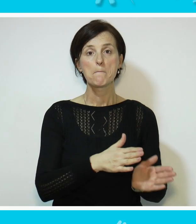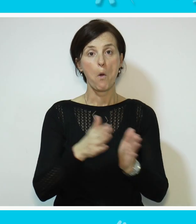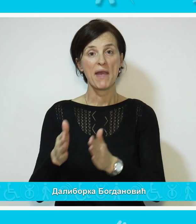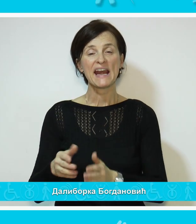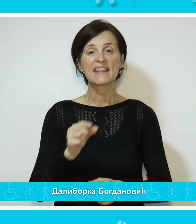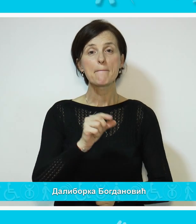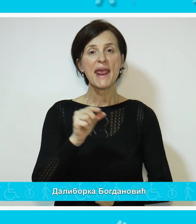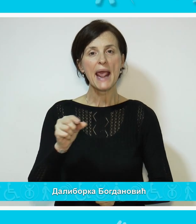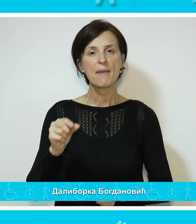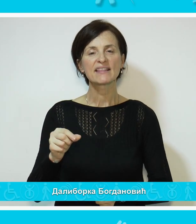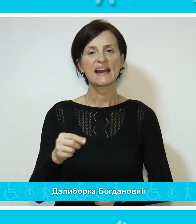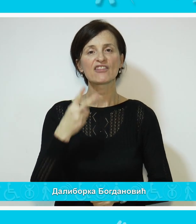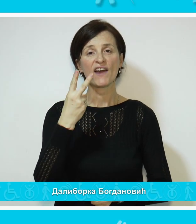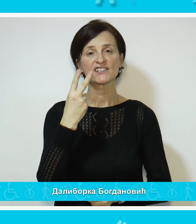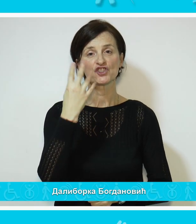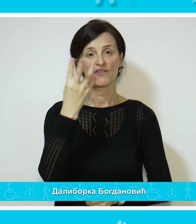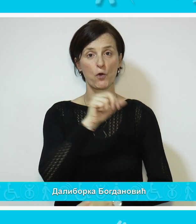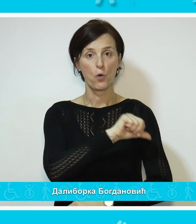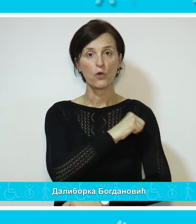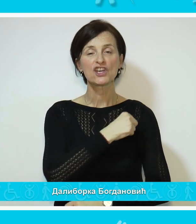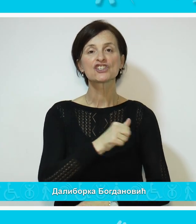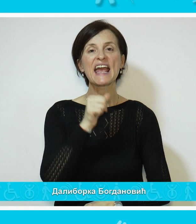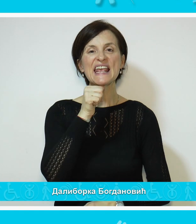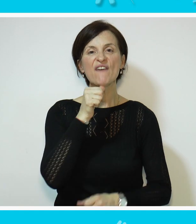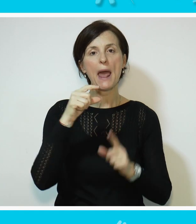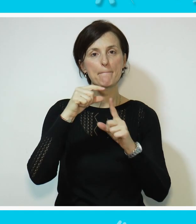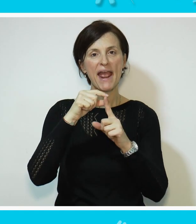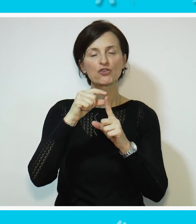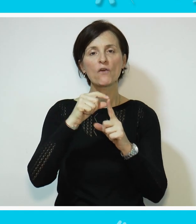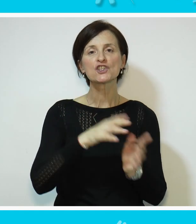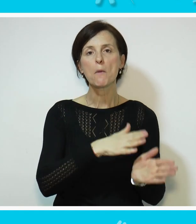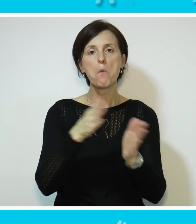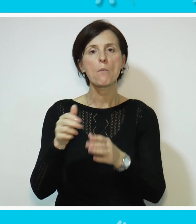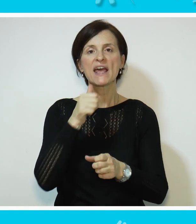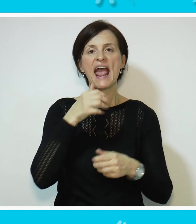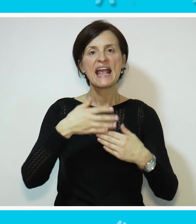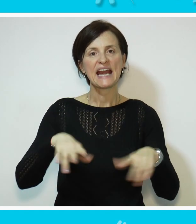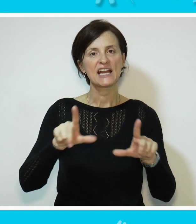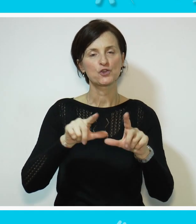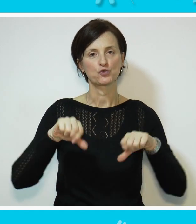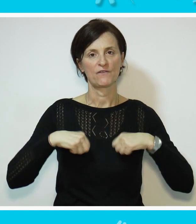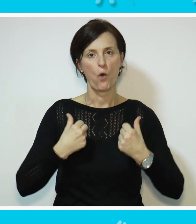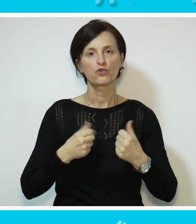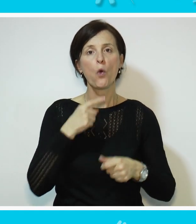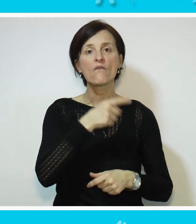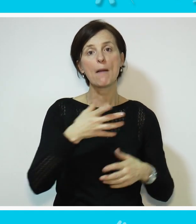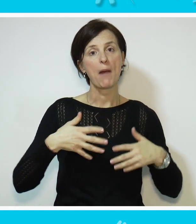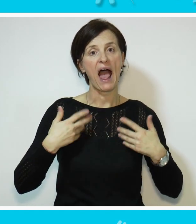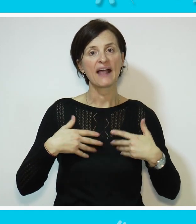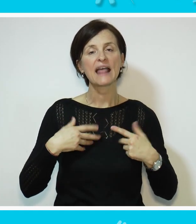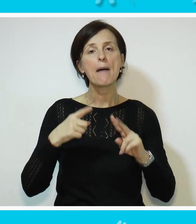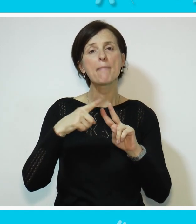Pomeranje milimetara 24-godišnja Ivana Petrović pomera i granice u životu.